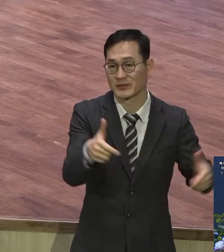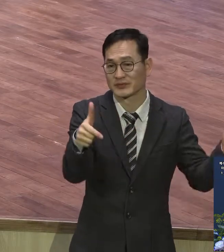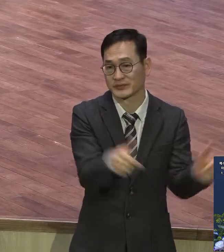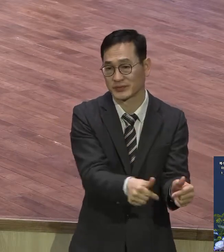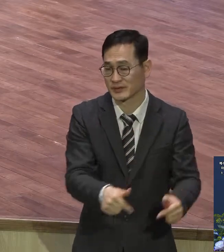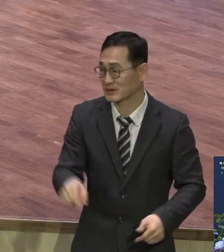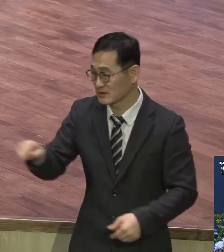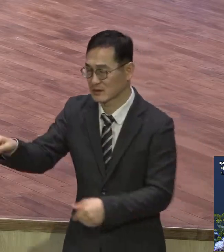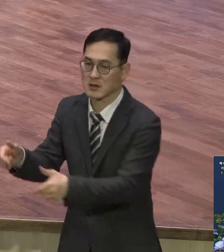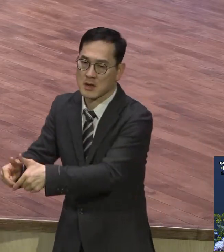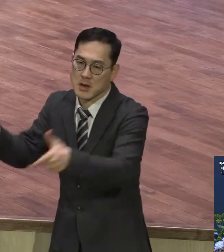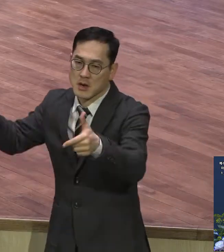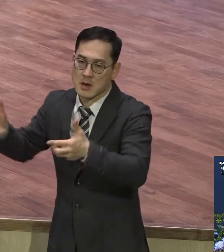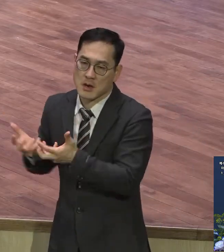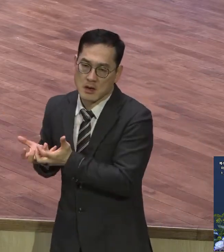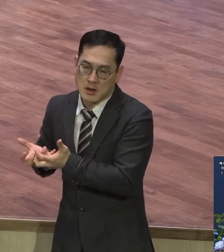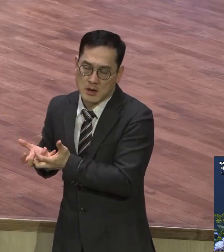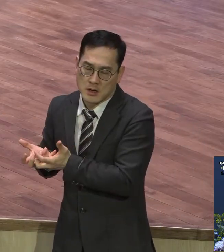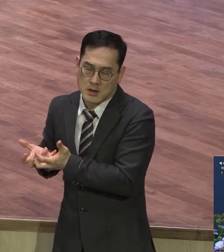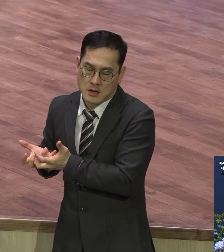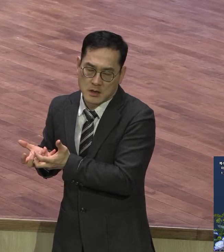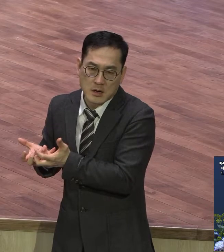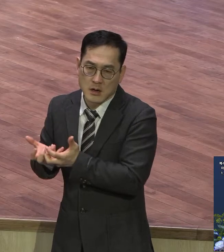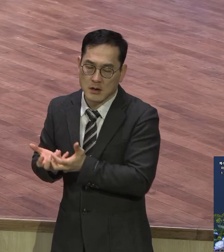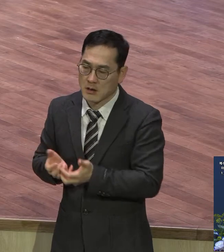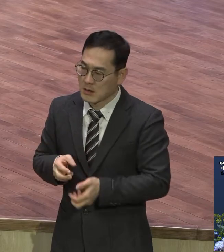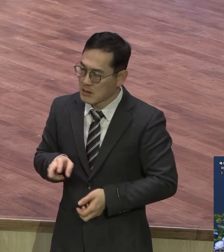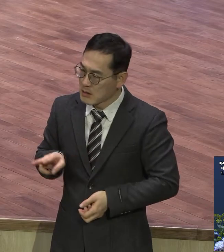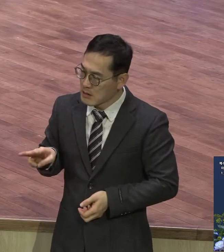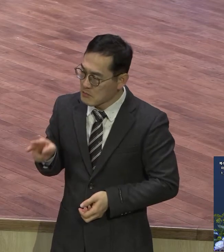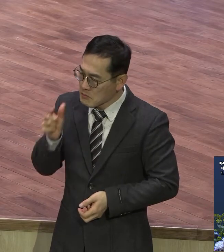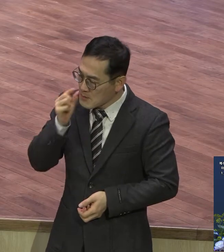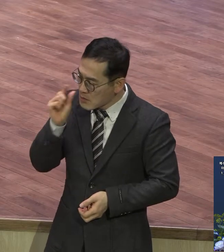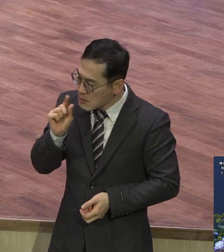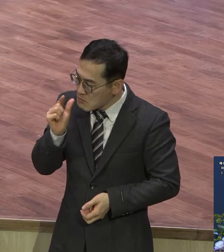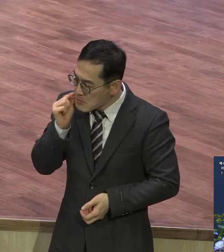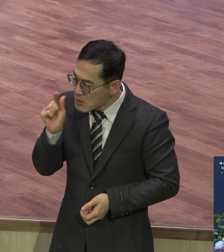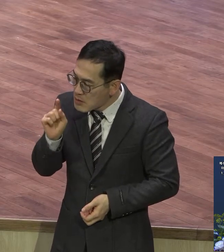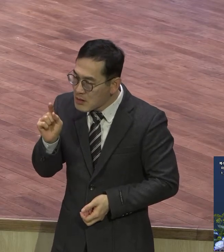청년들 가득 찼다는 거예요 반면 교사를 삼아라